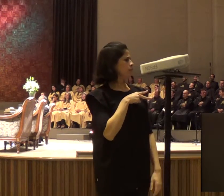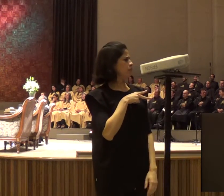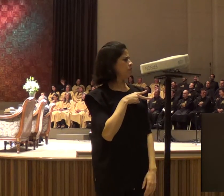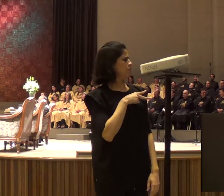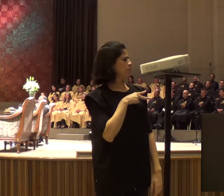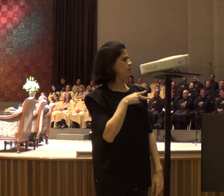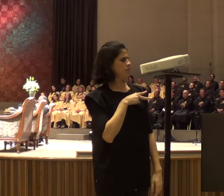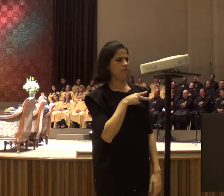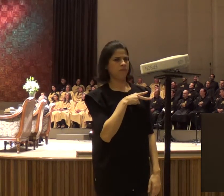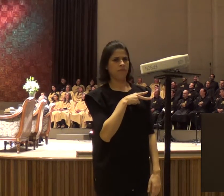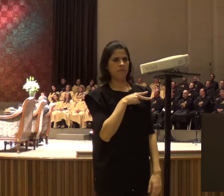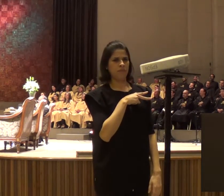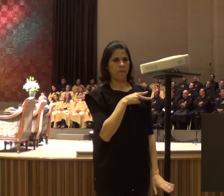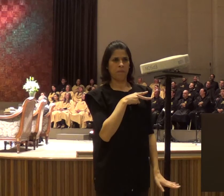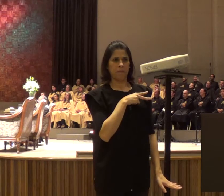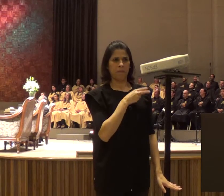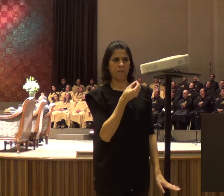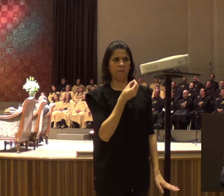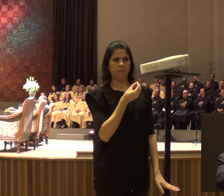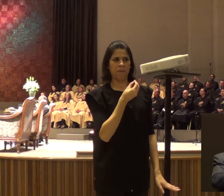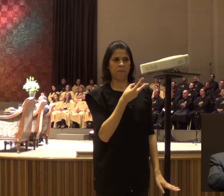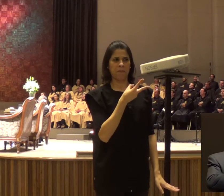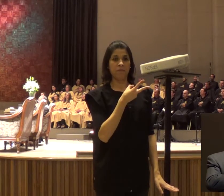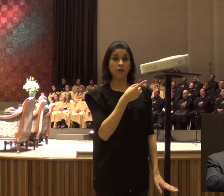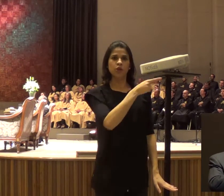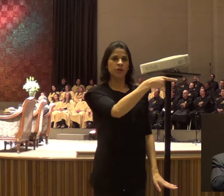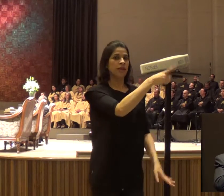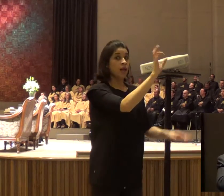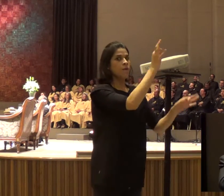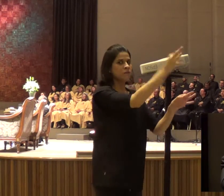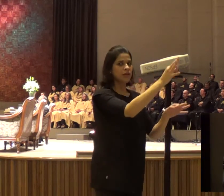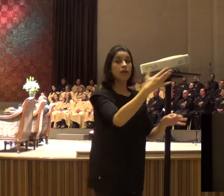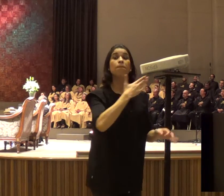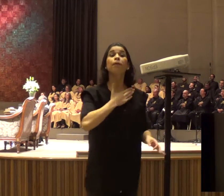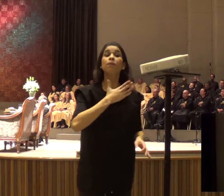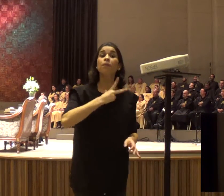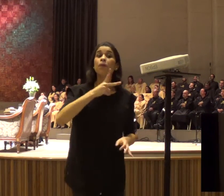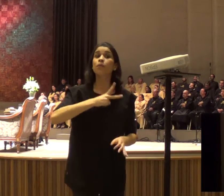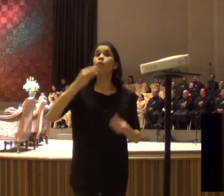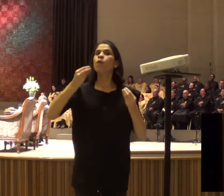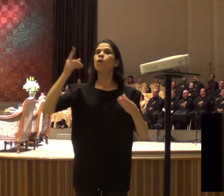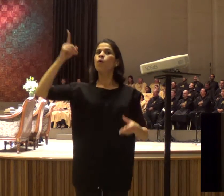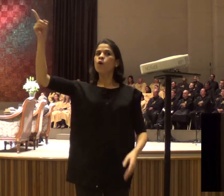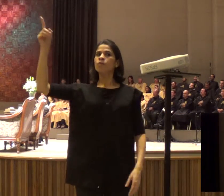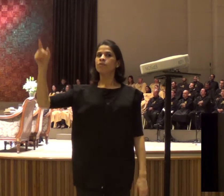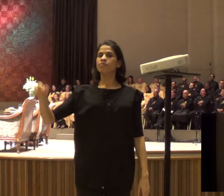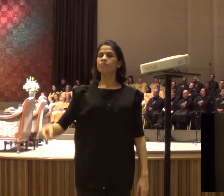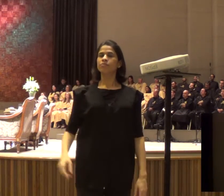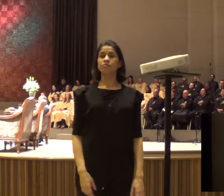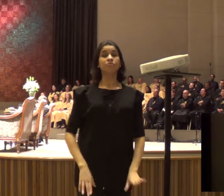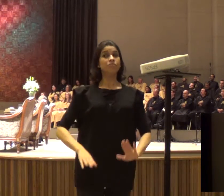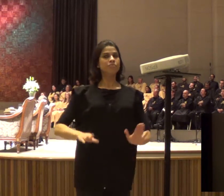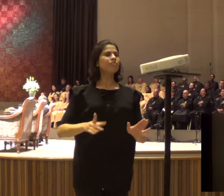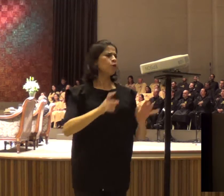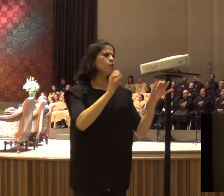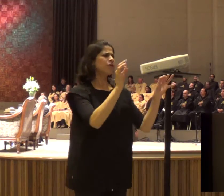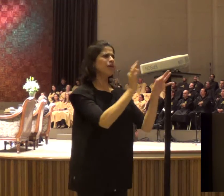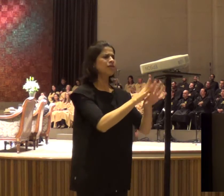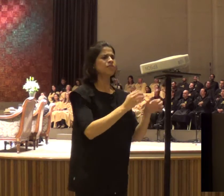eu tinha o meu, eu queria que Deus falasse comigo, e aí, eu fui ler a palavra, abri a palavra, daquele jeito que eu me